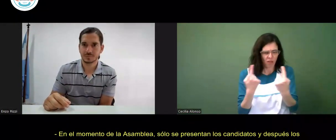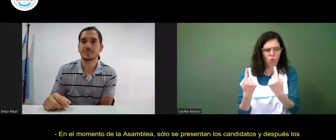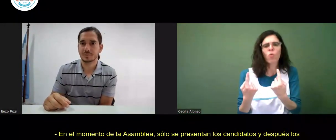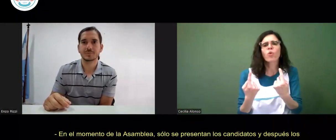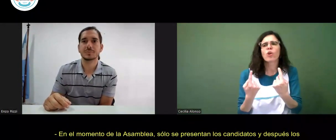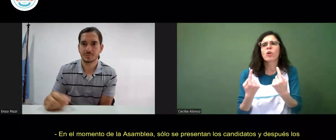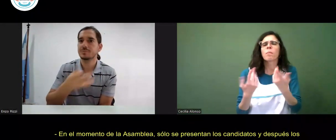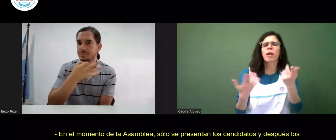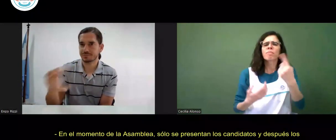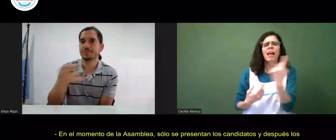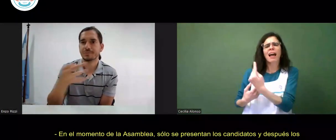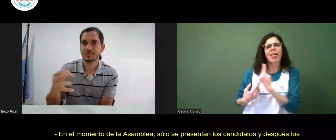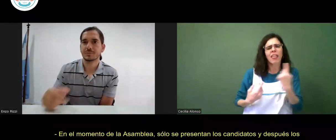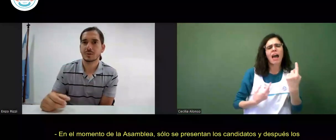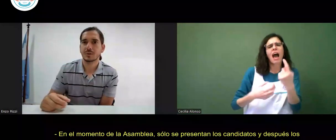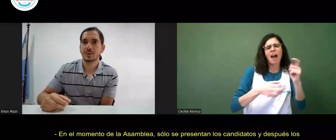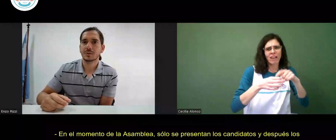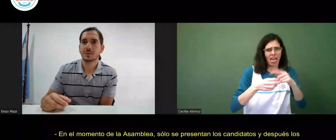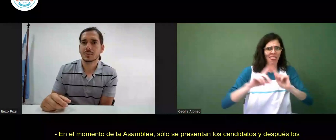preguntan debaten